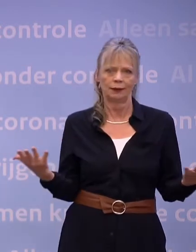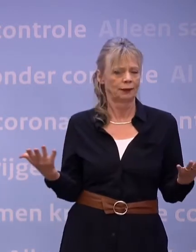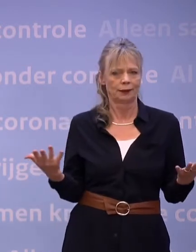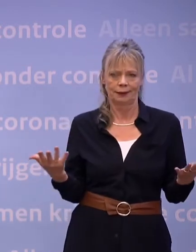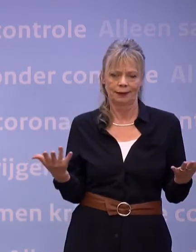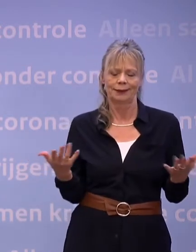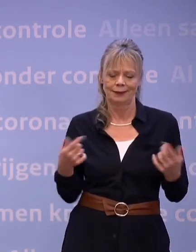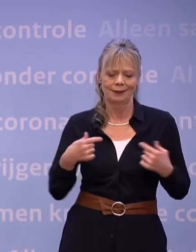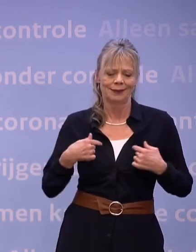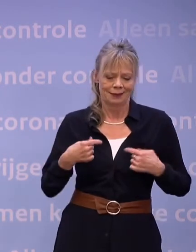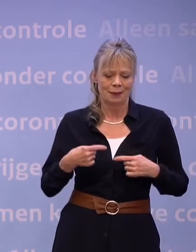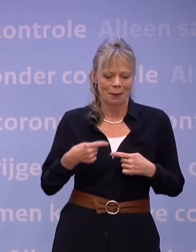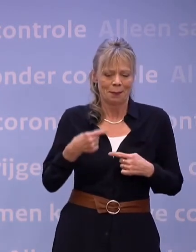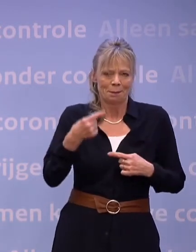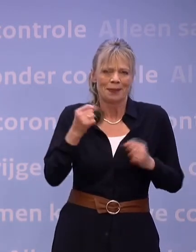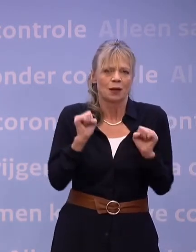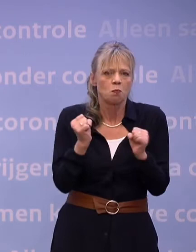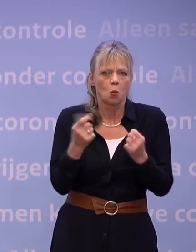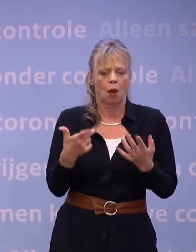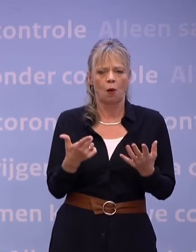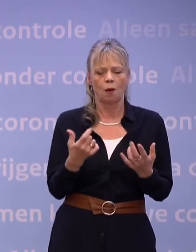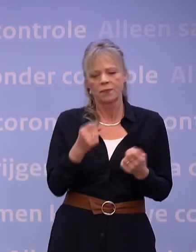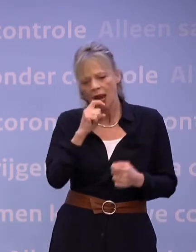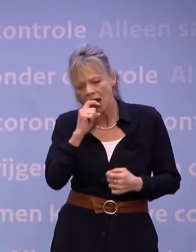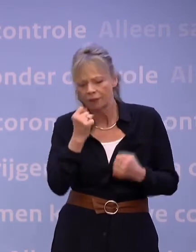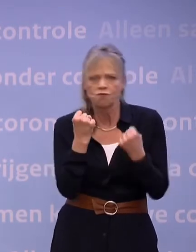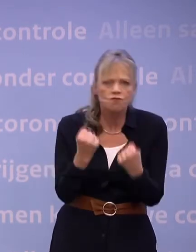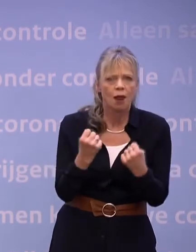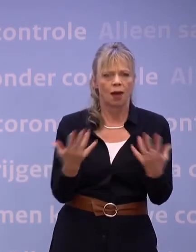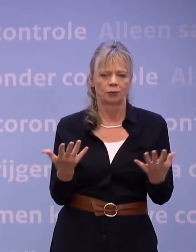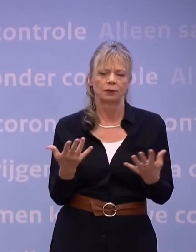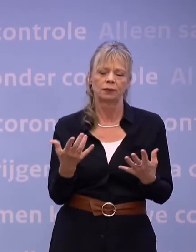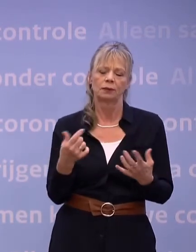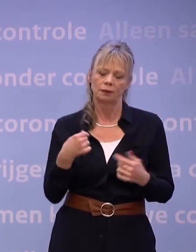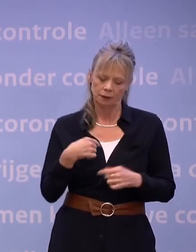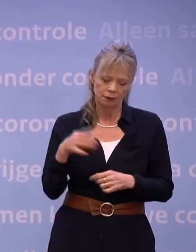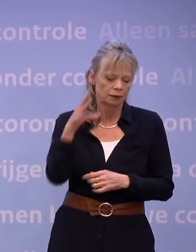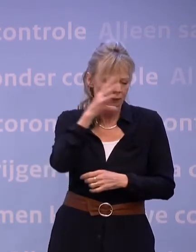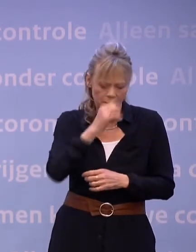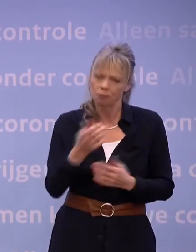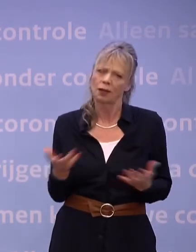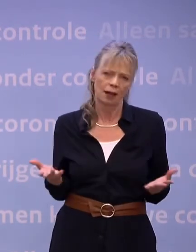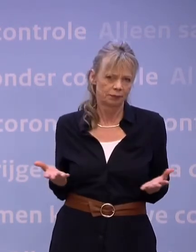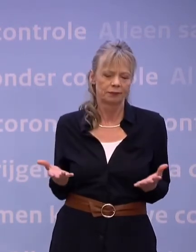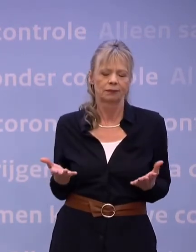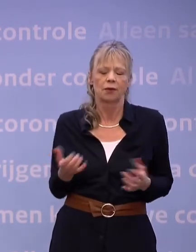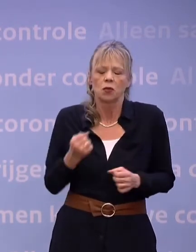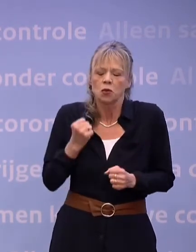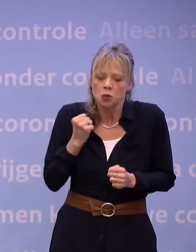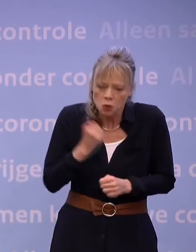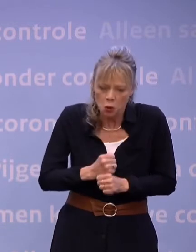steeds moeilijker vol te houden en dat is ook begrijpelijk. En toch, we moeten